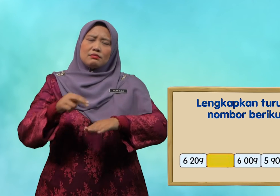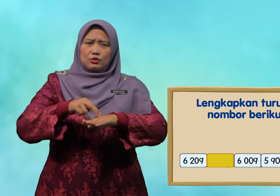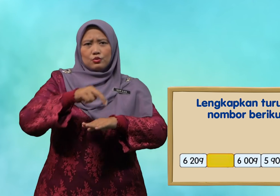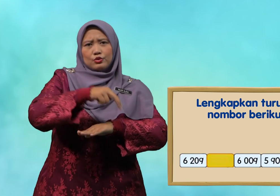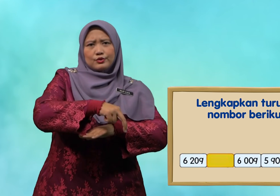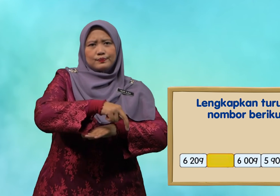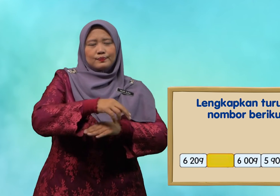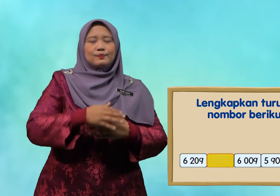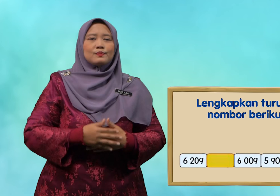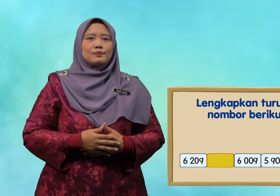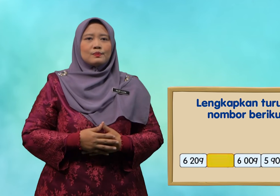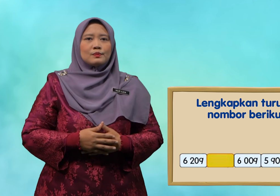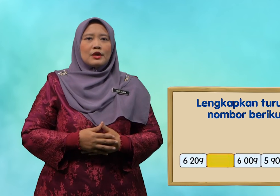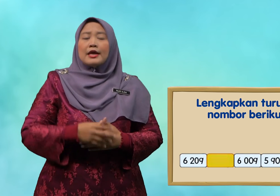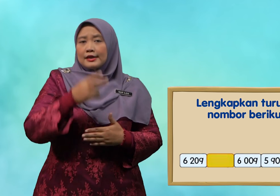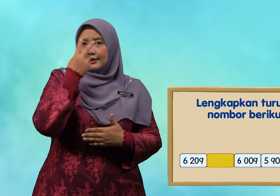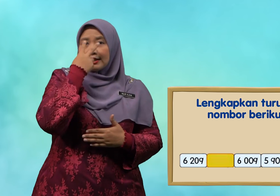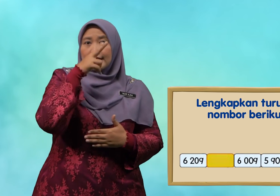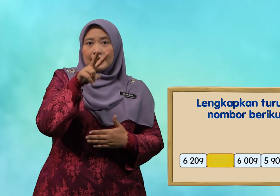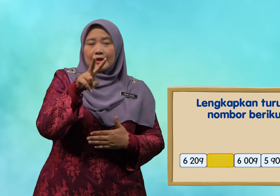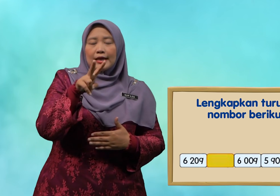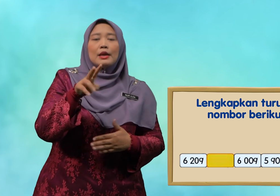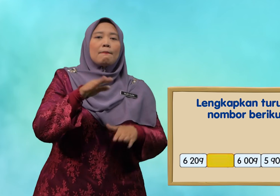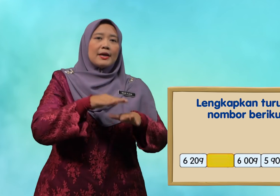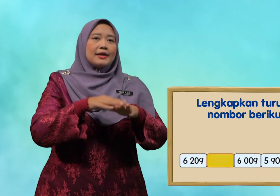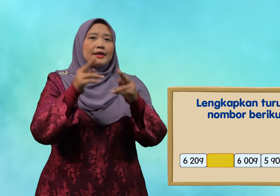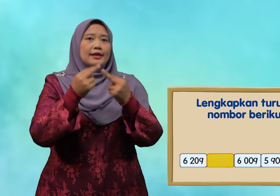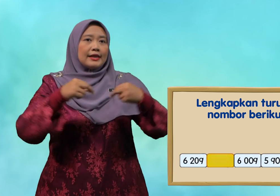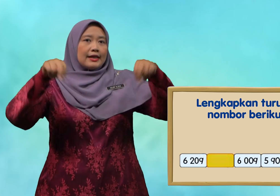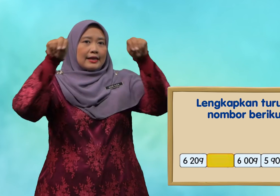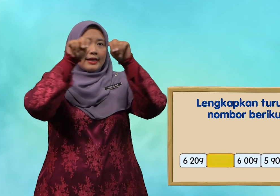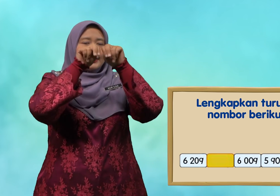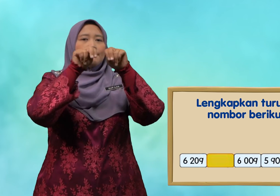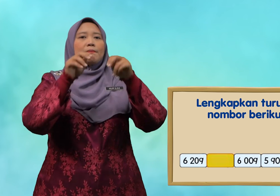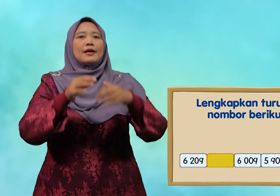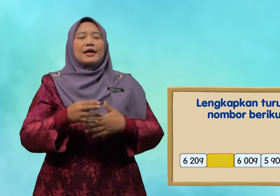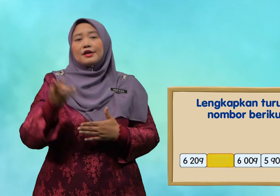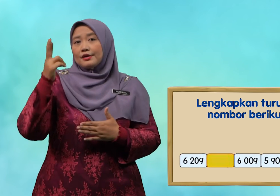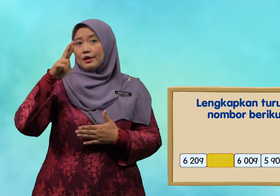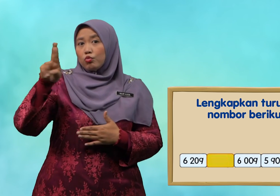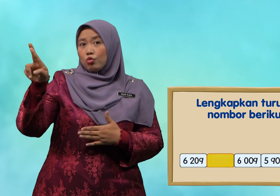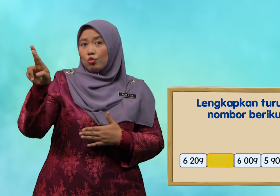menurun kita lihat pada nilai tempat ribu